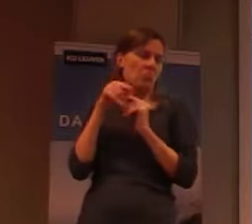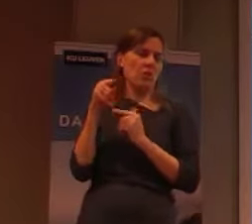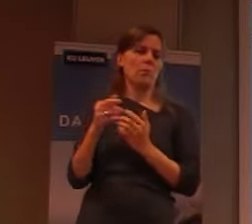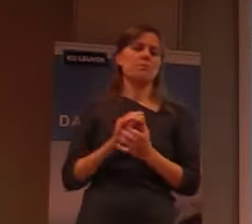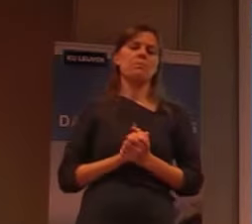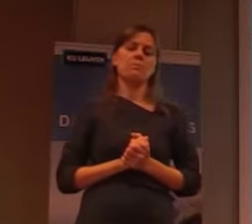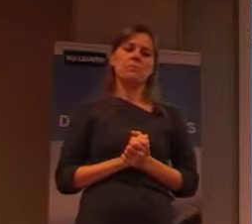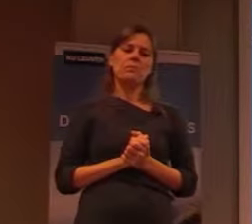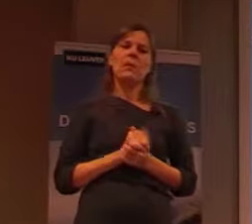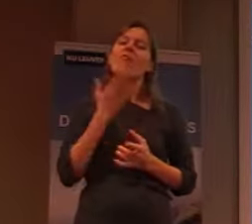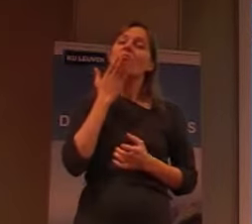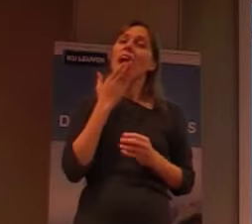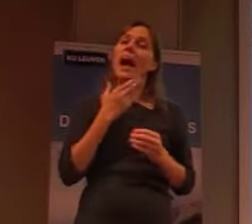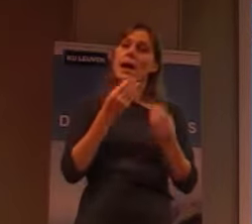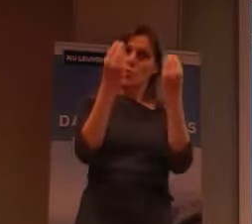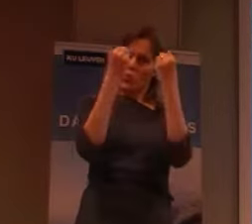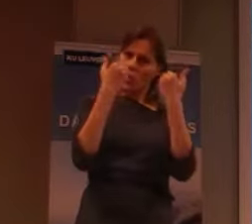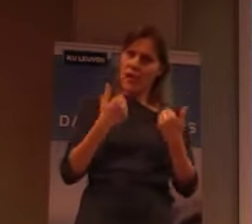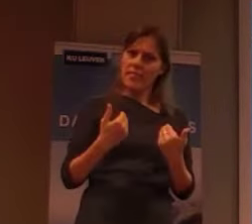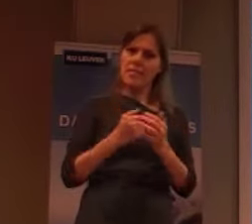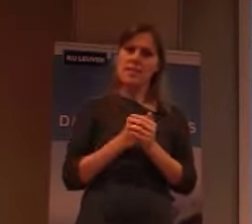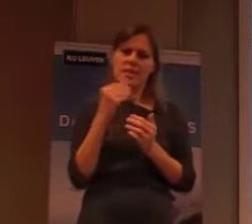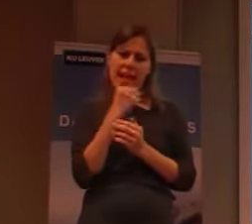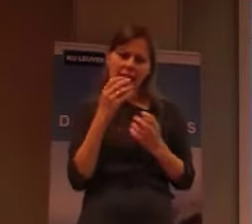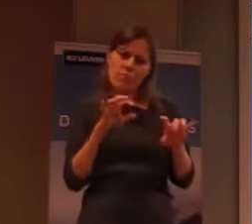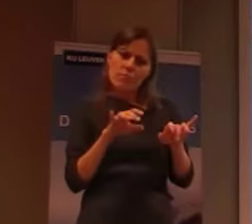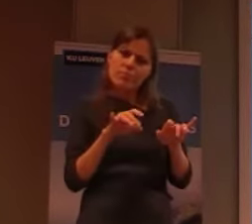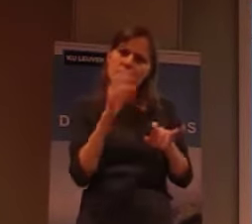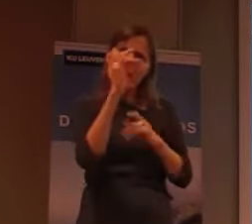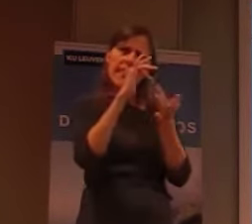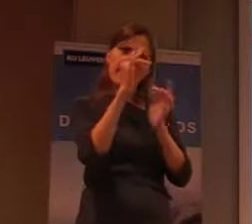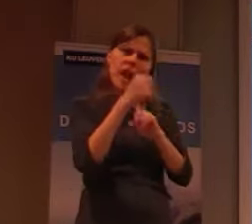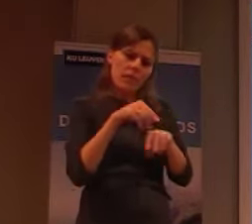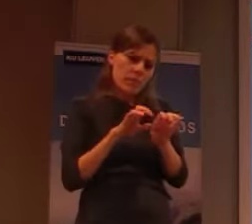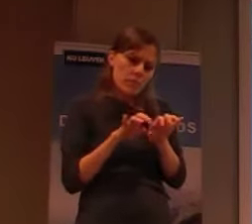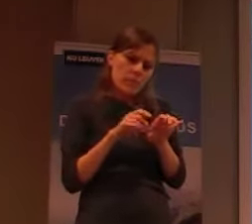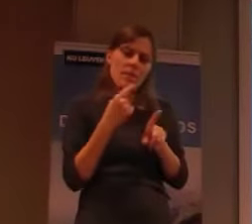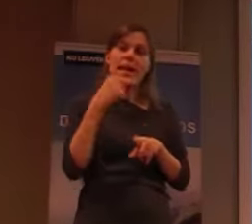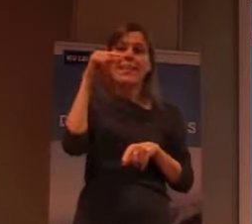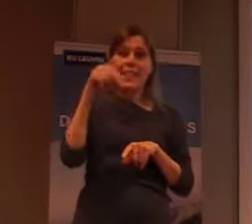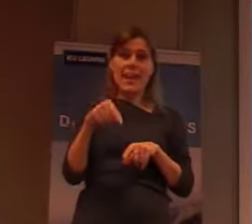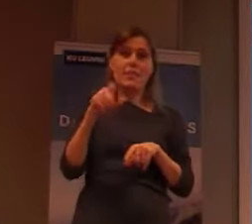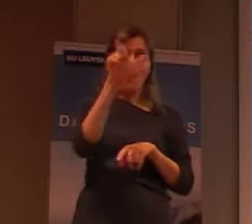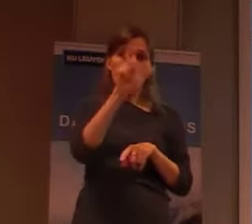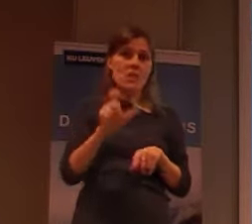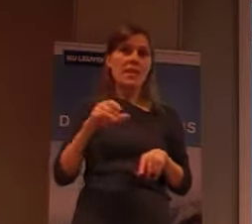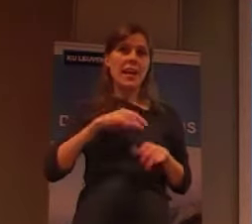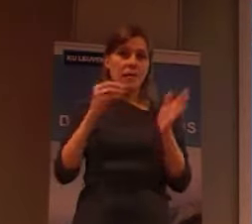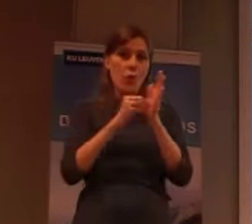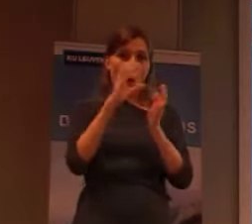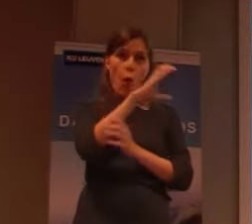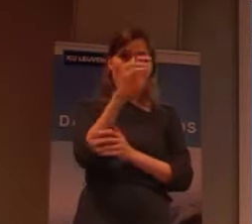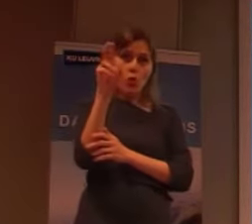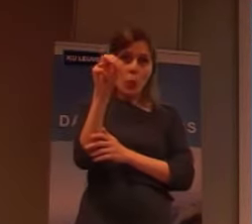student, en die ging snel op het internet kijken, en die zegt, ja, in deze provincies zijn er nog 120 zo'n dorpen.